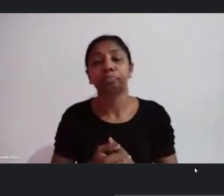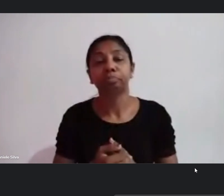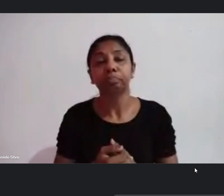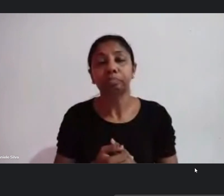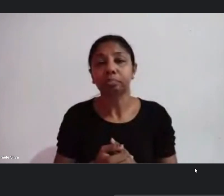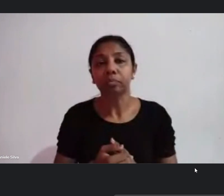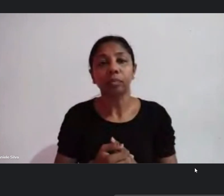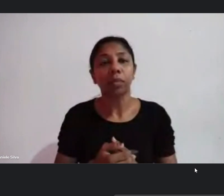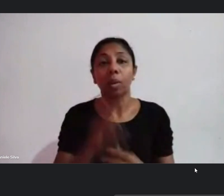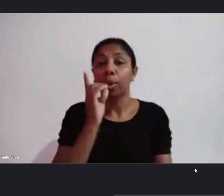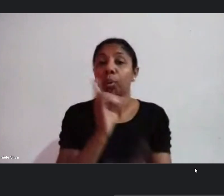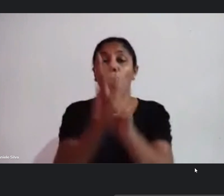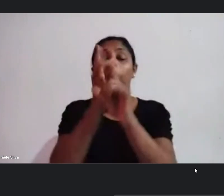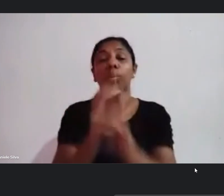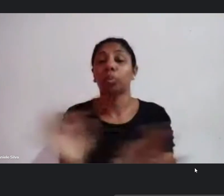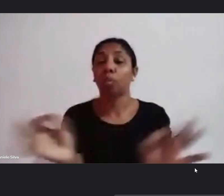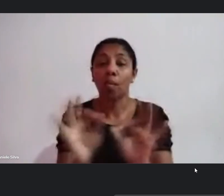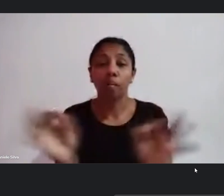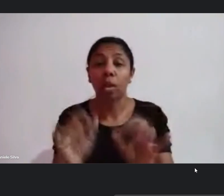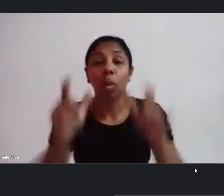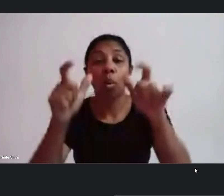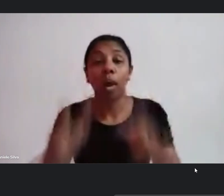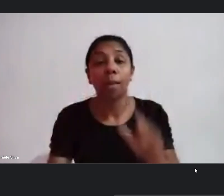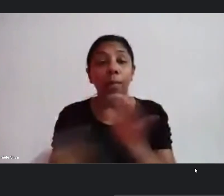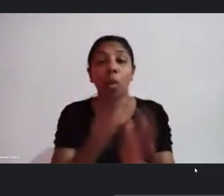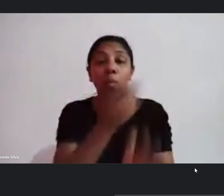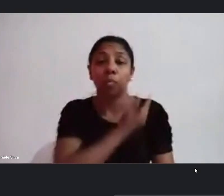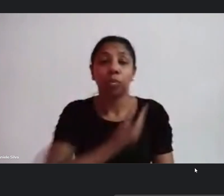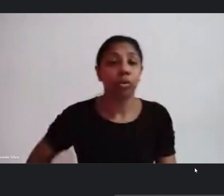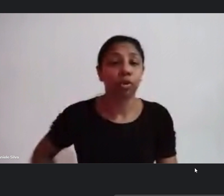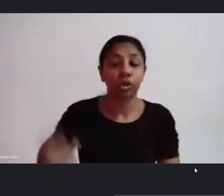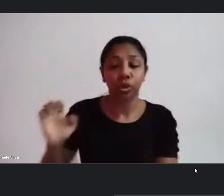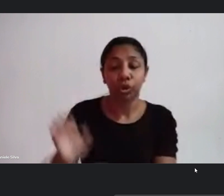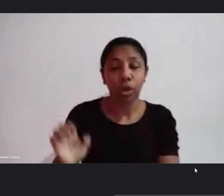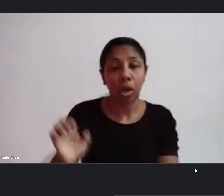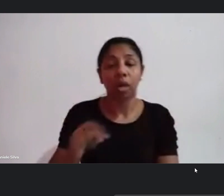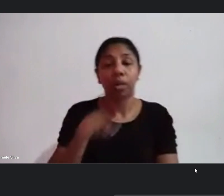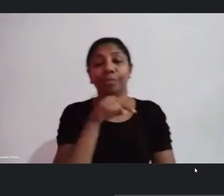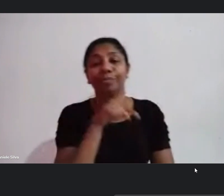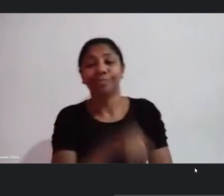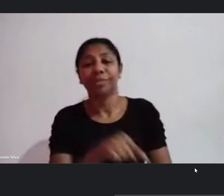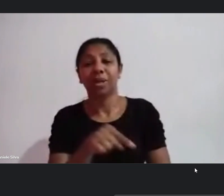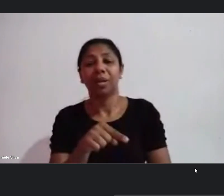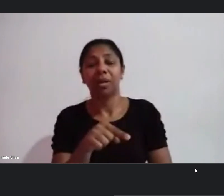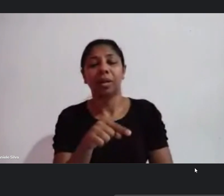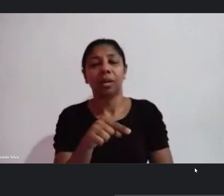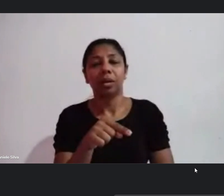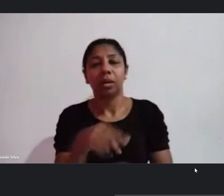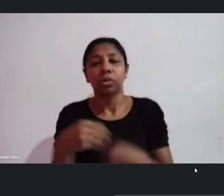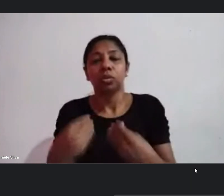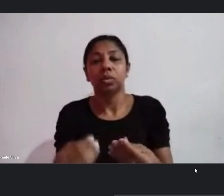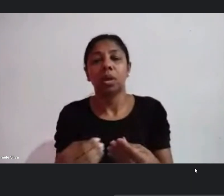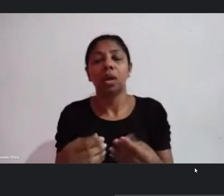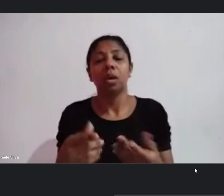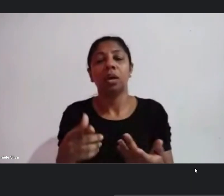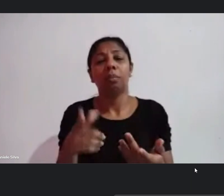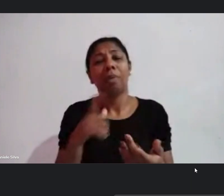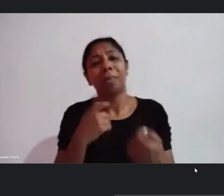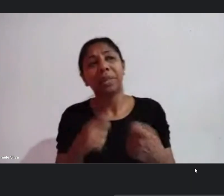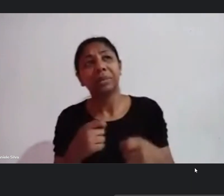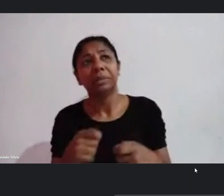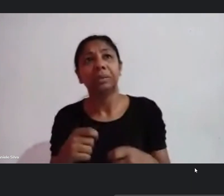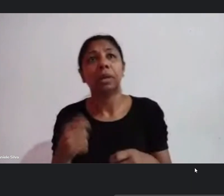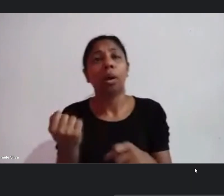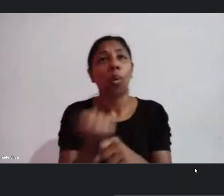lugares do estado ali que pudessem atender essa demanda e mesmo assim o lugar existe os que são correntes os que